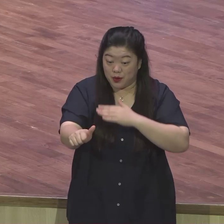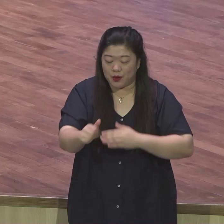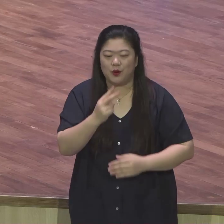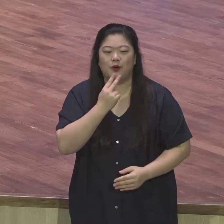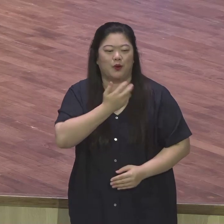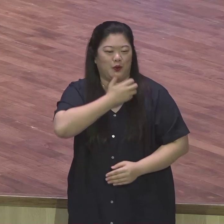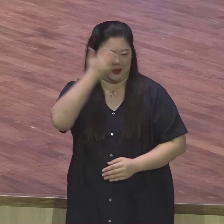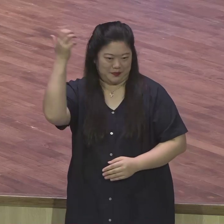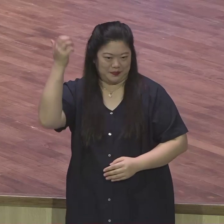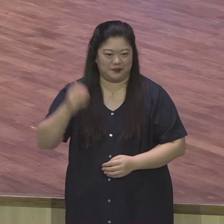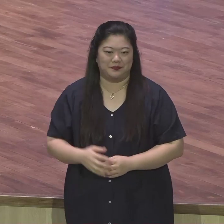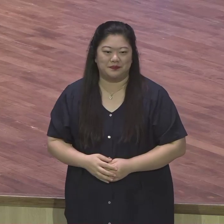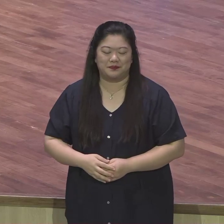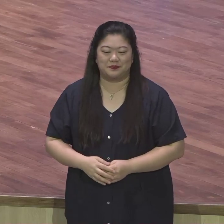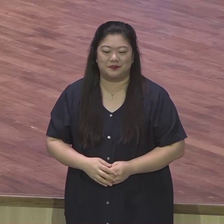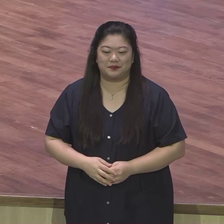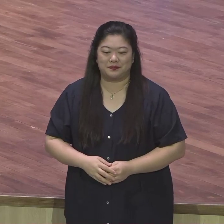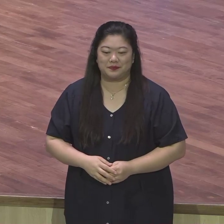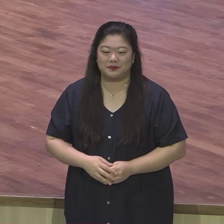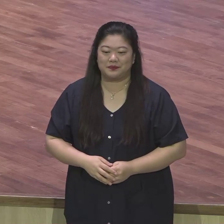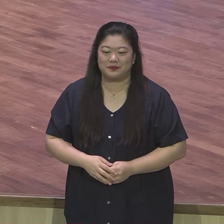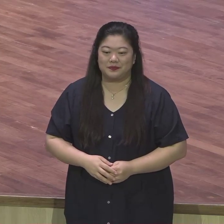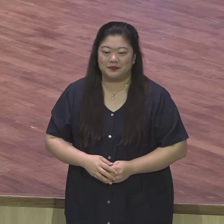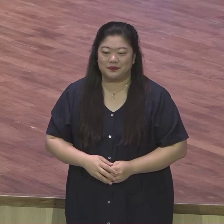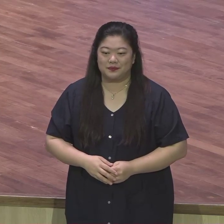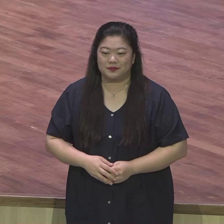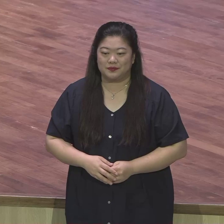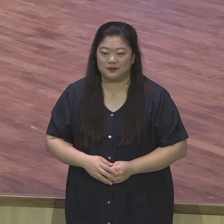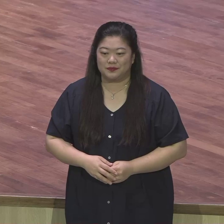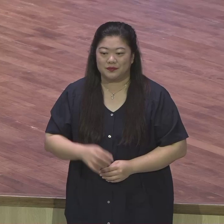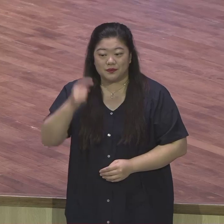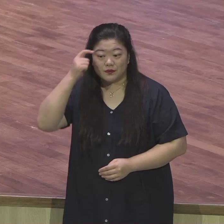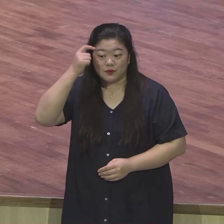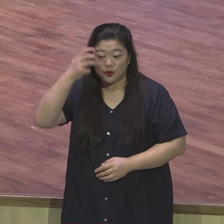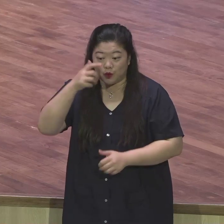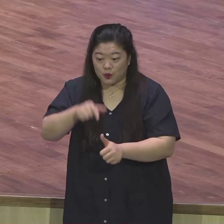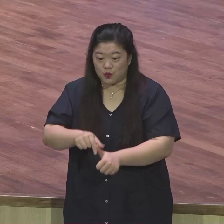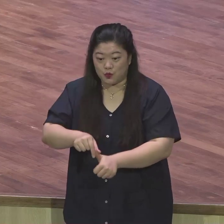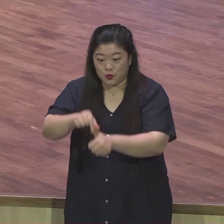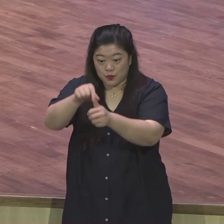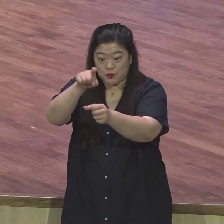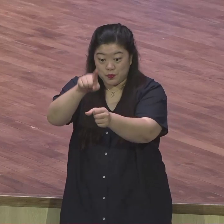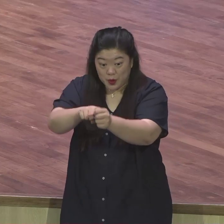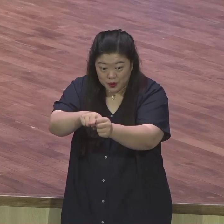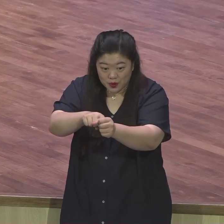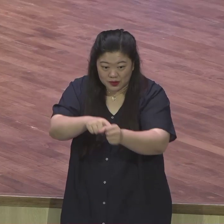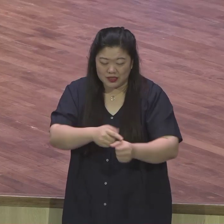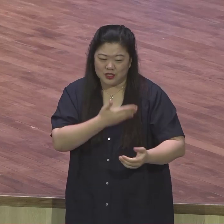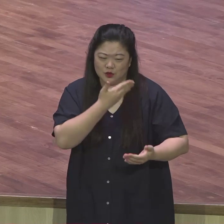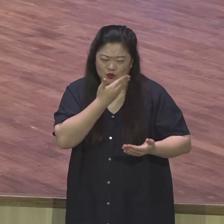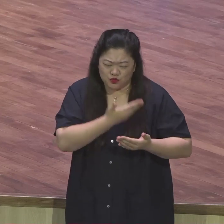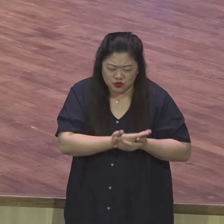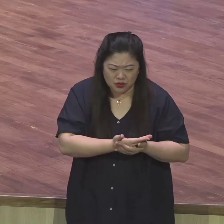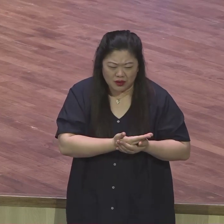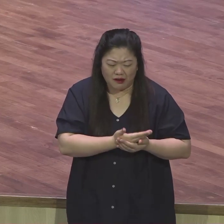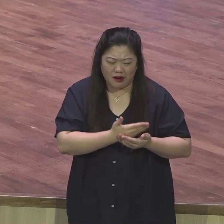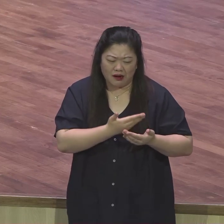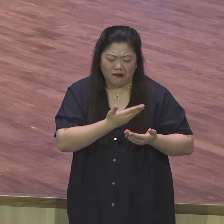생명 구원을 위해서 모든 수론을 다 양보하는 생명